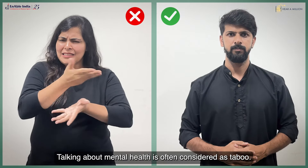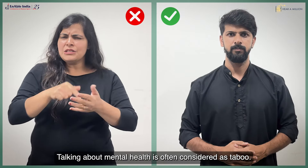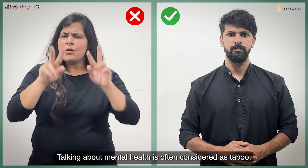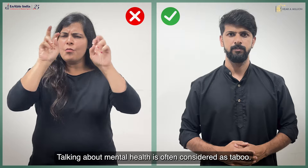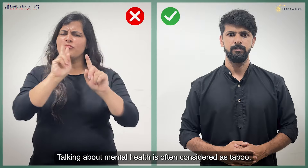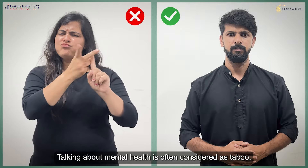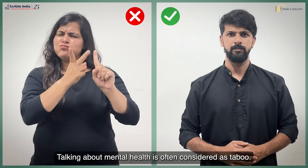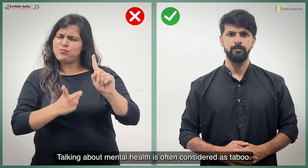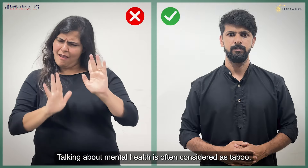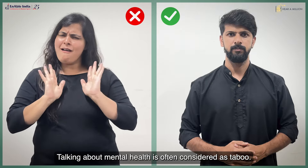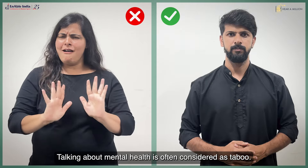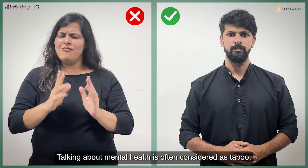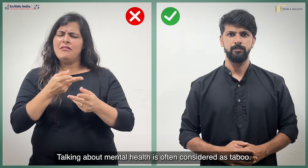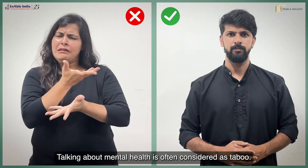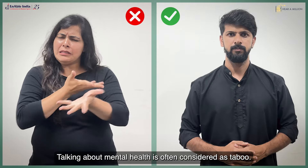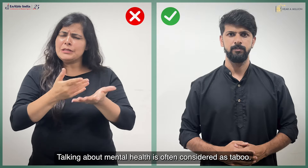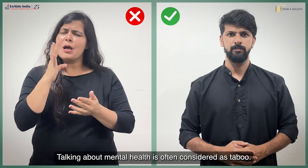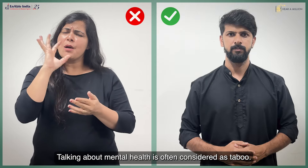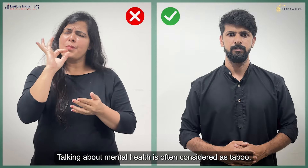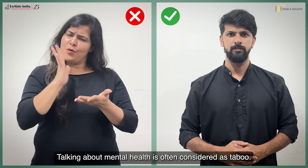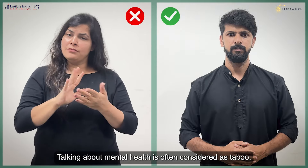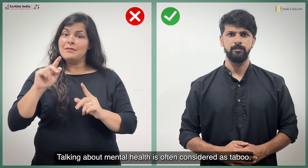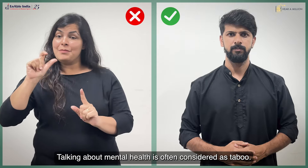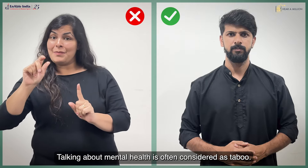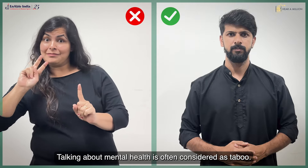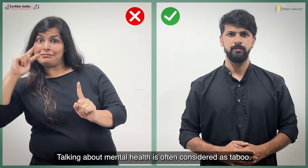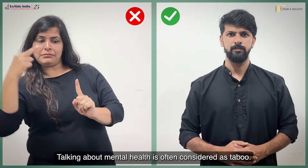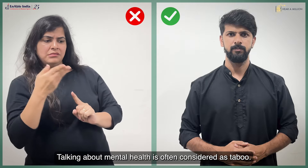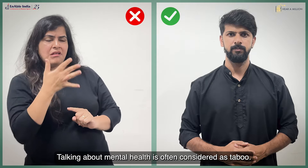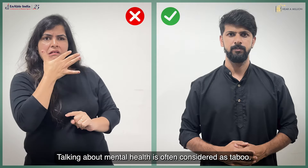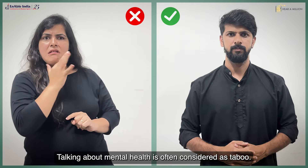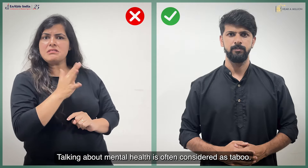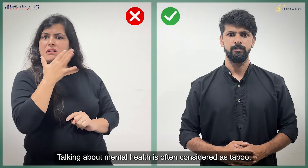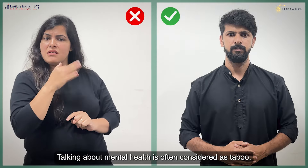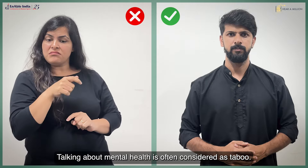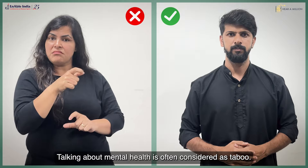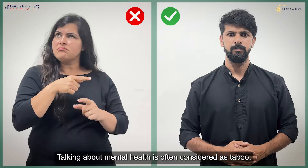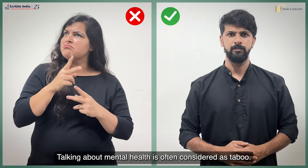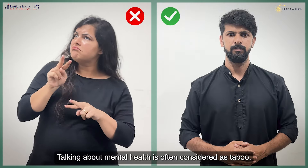मानसिक स्वास्थ्य के बारे में बात करना अक्सर वर्चित माना जाता है।